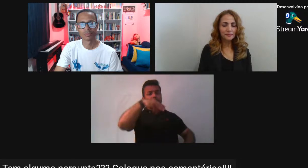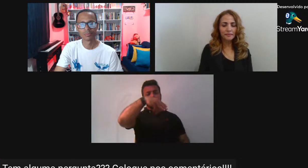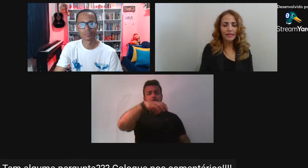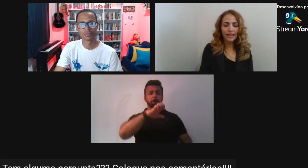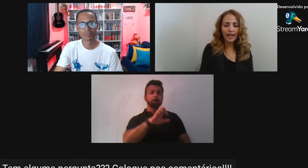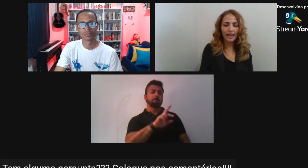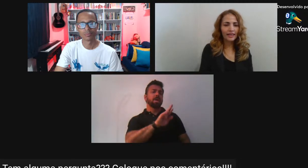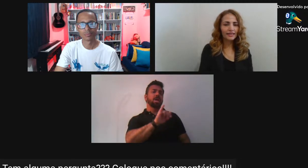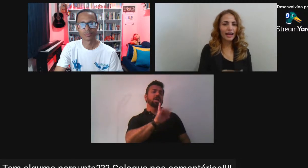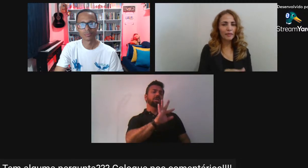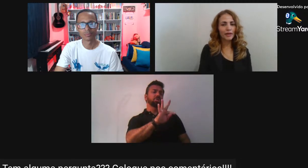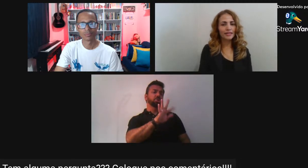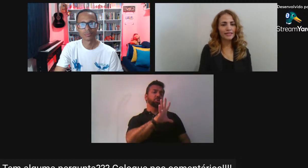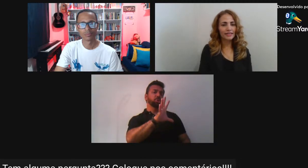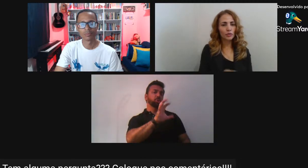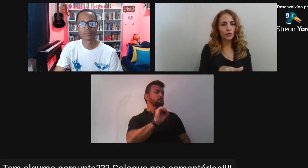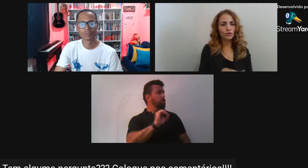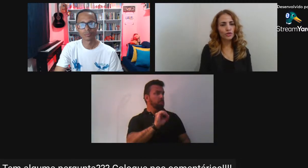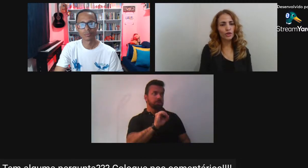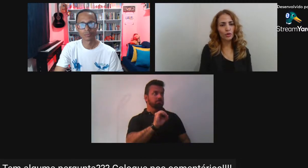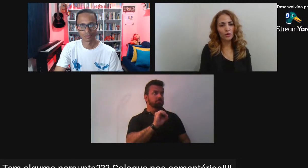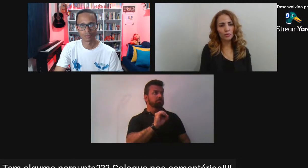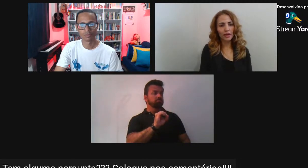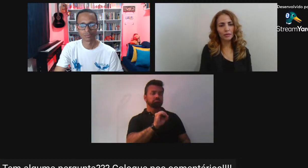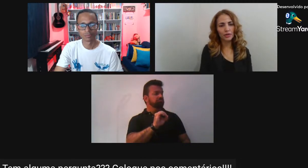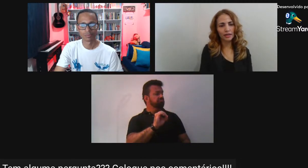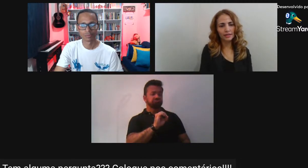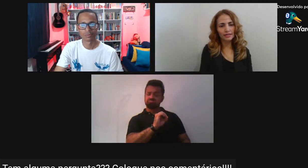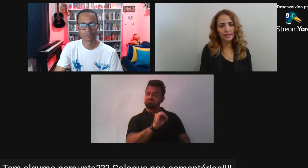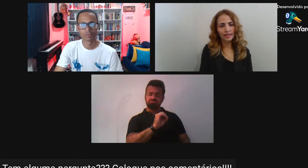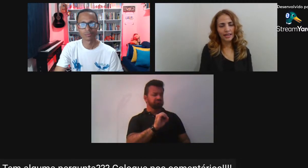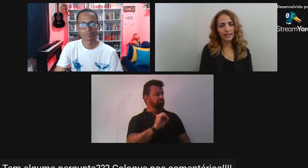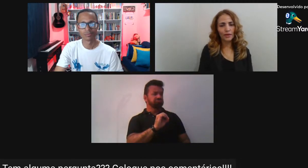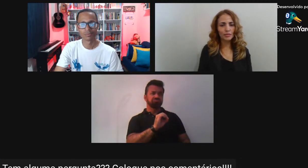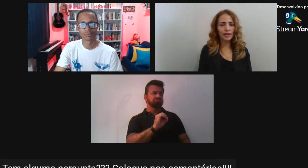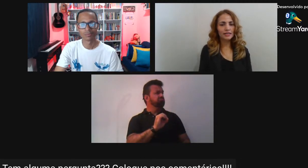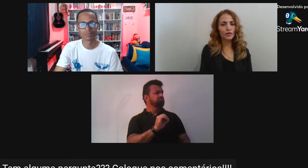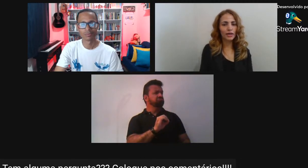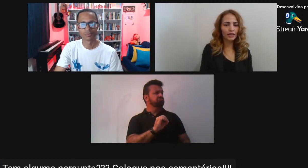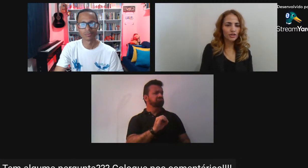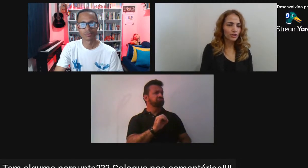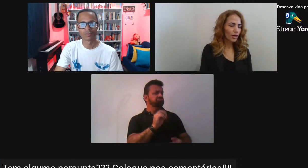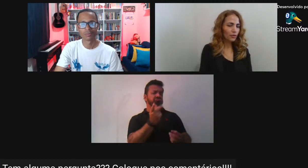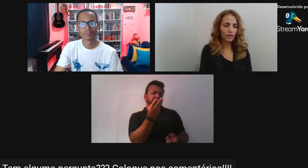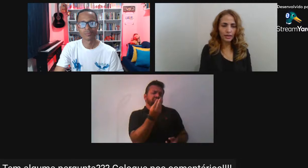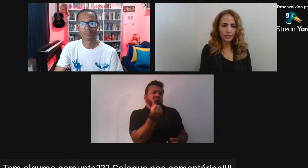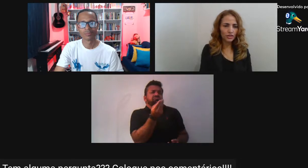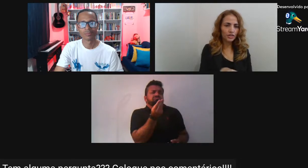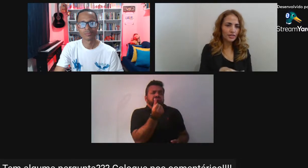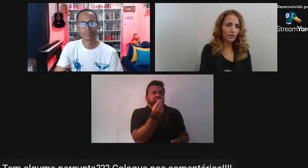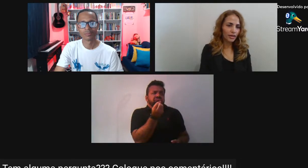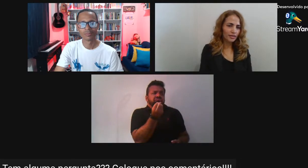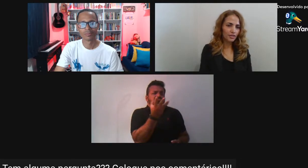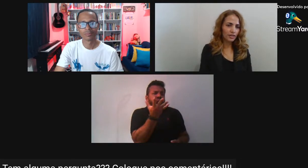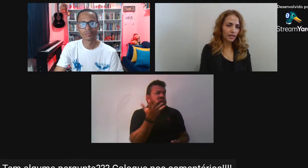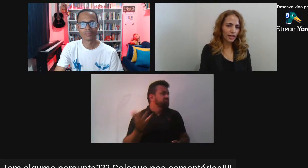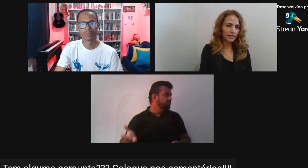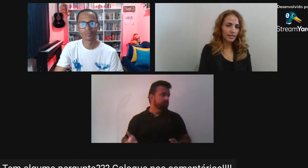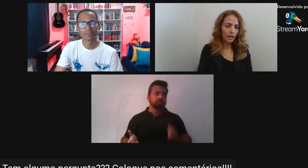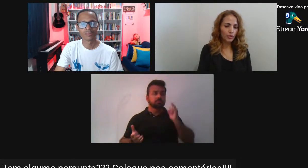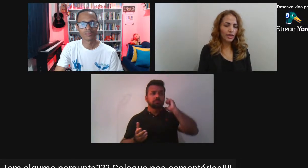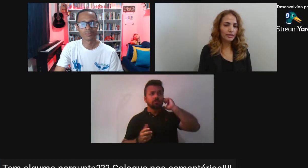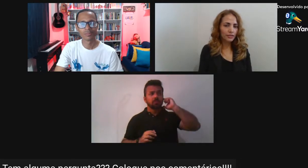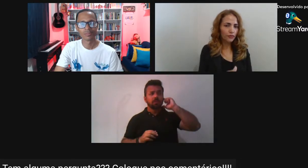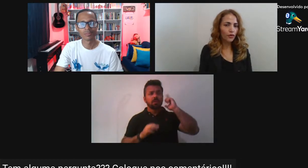tem É a aparência São produtos Que eu não posso pagar Por eles Então as marcas Estão garantindo A única distinção Que existe entre